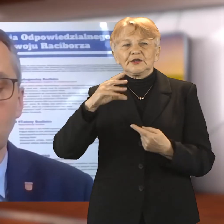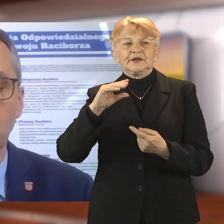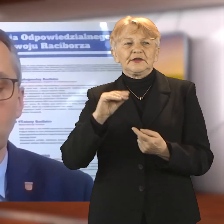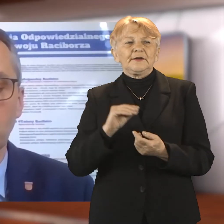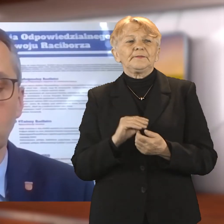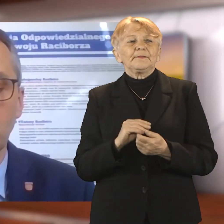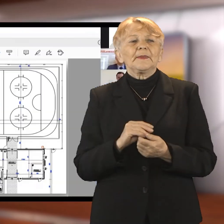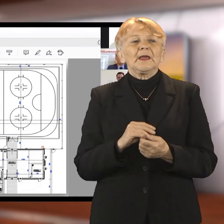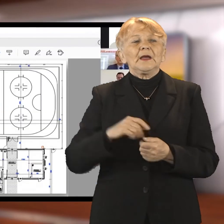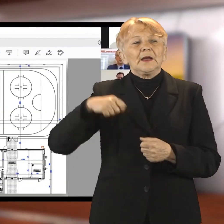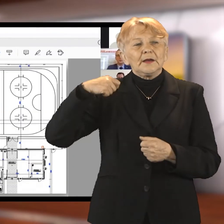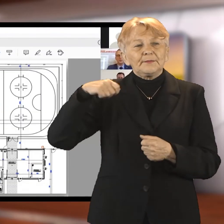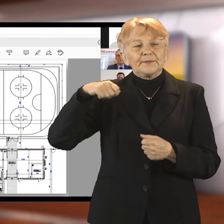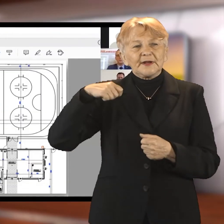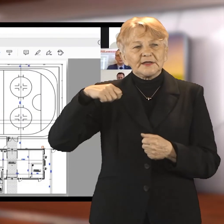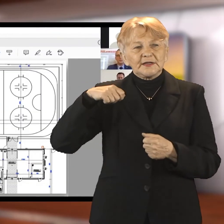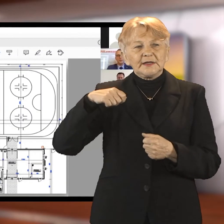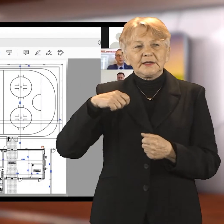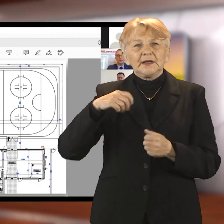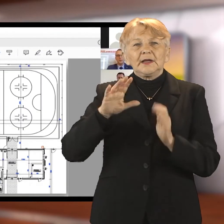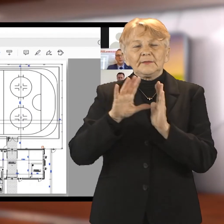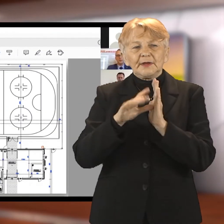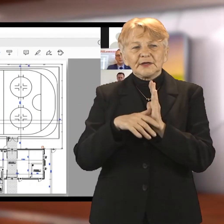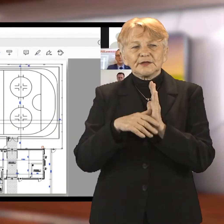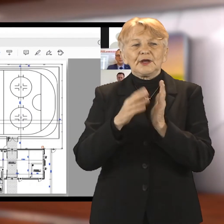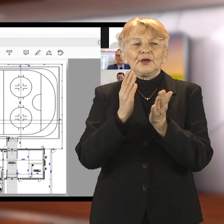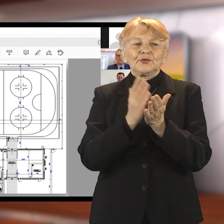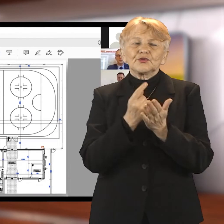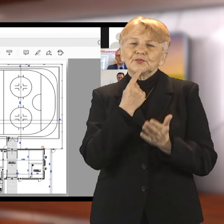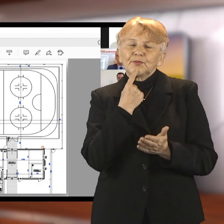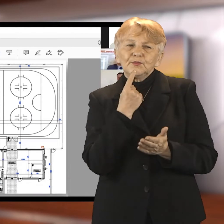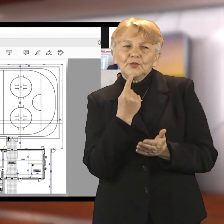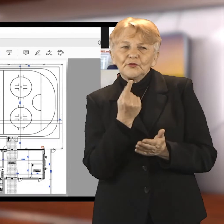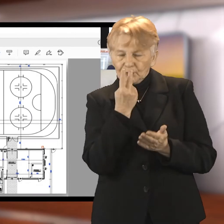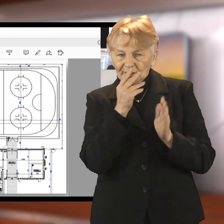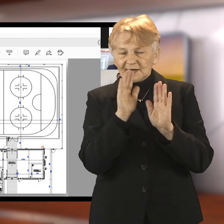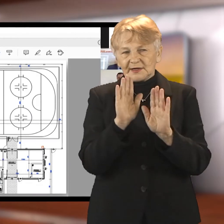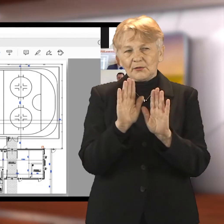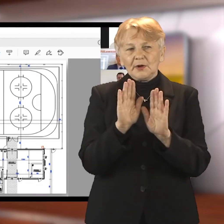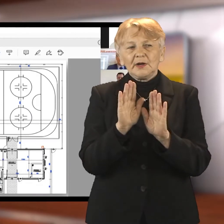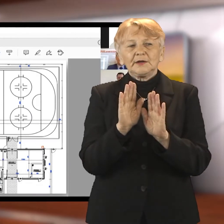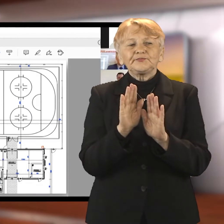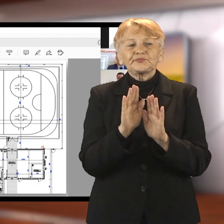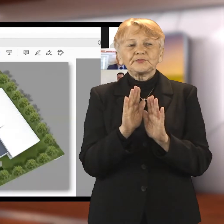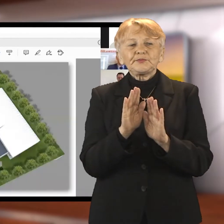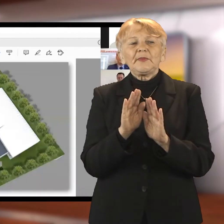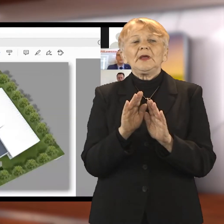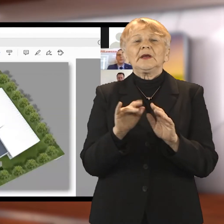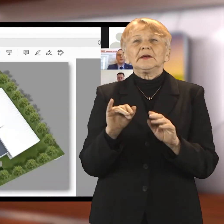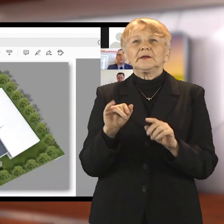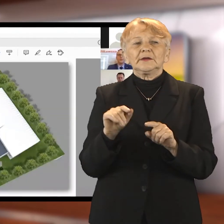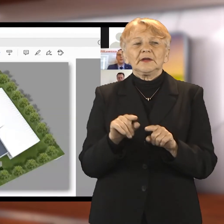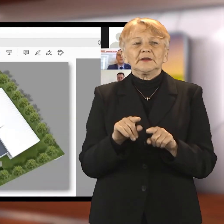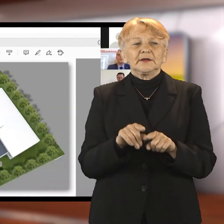oceny tego projektu. Prezydent miasta już kilkukrotnie przedstawił projekt planowanego obiektu, który zimą miałby służyć mieszkańcom